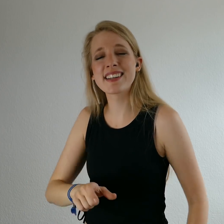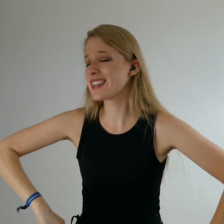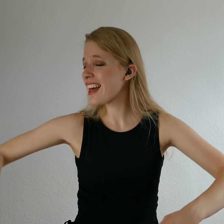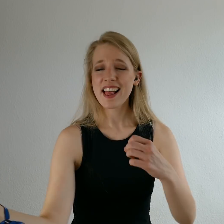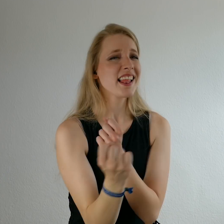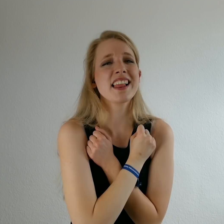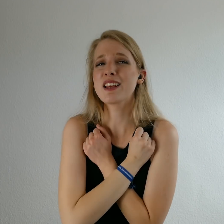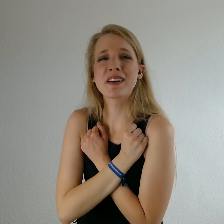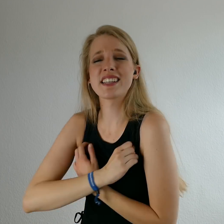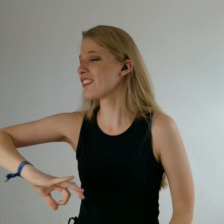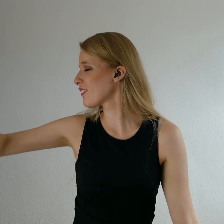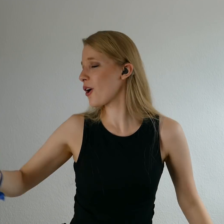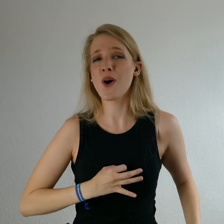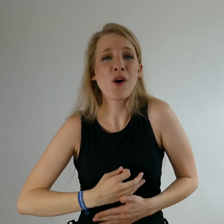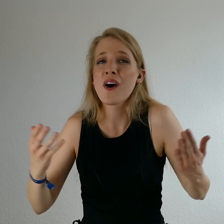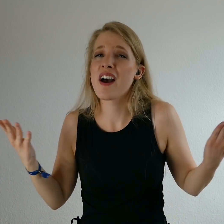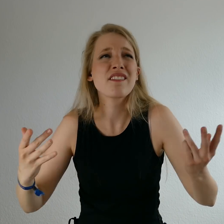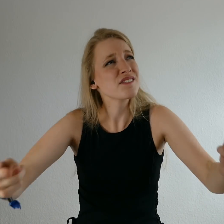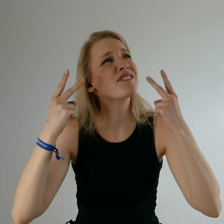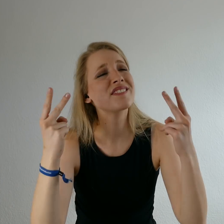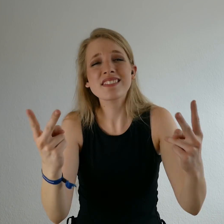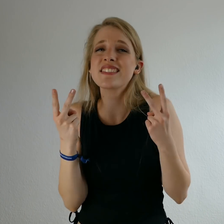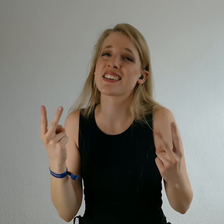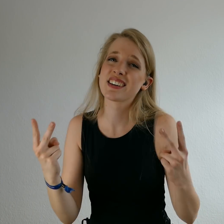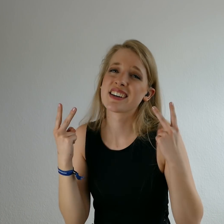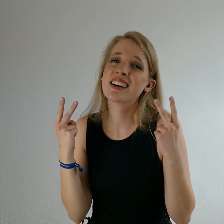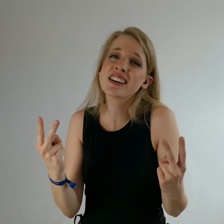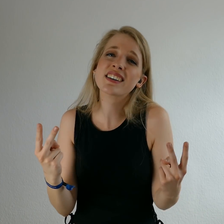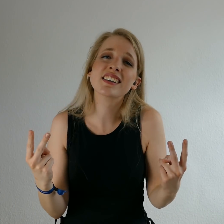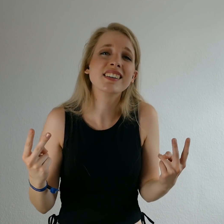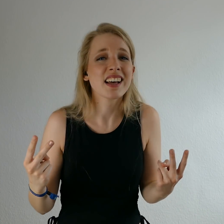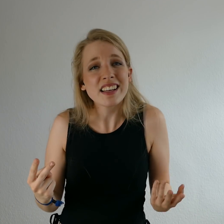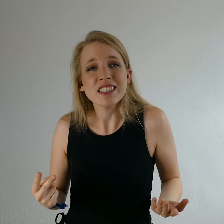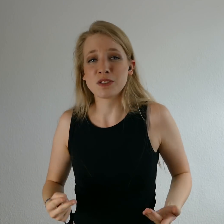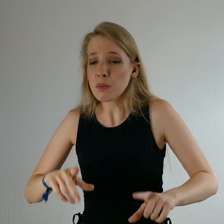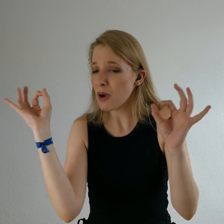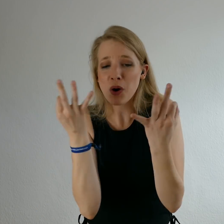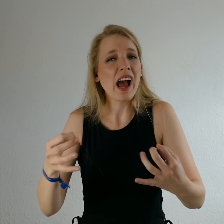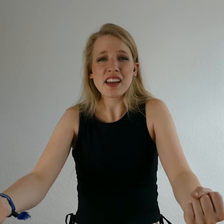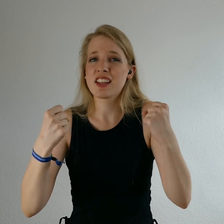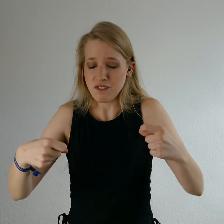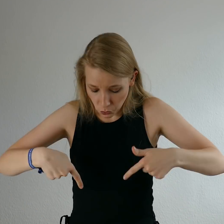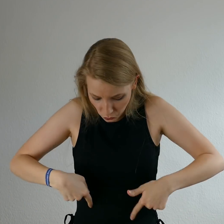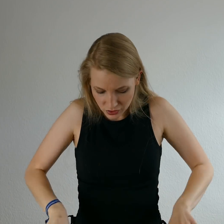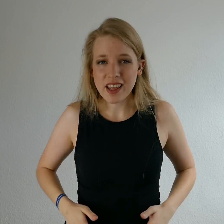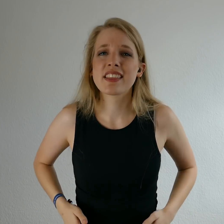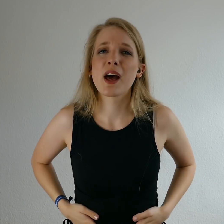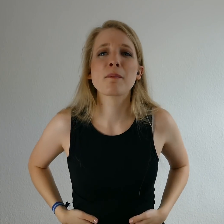Mensch ist ist für uns etwas Brauchbares Du musst keine Brut in deinem